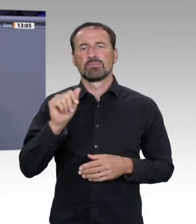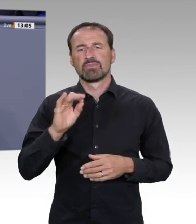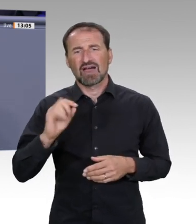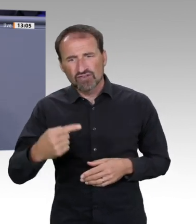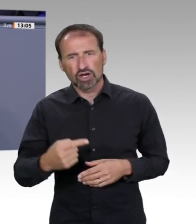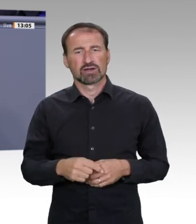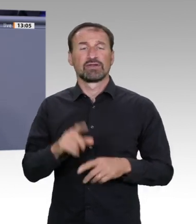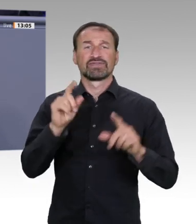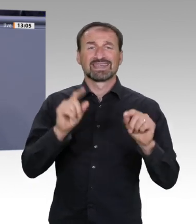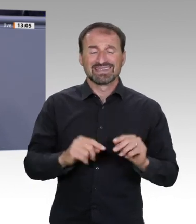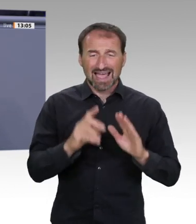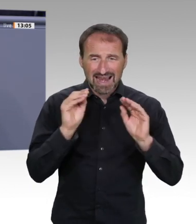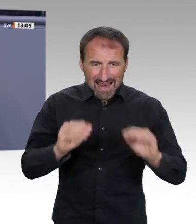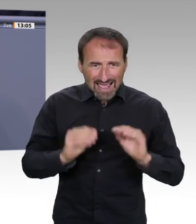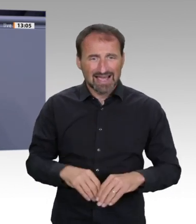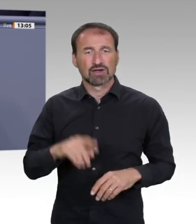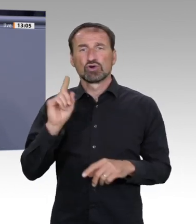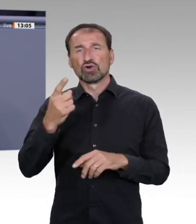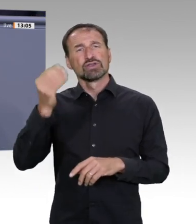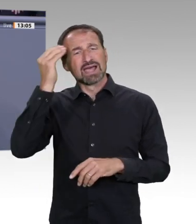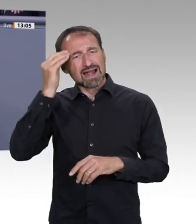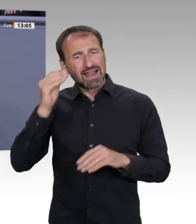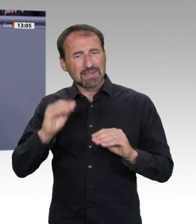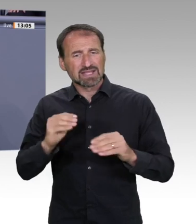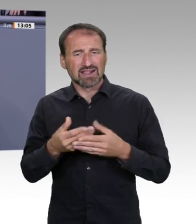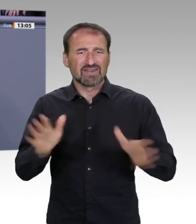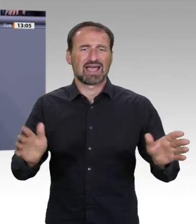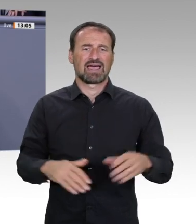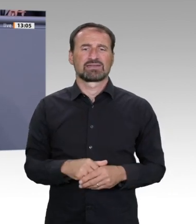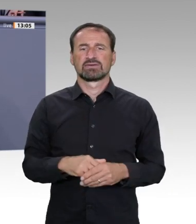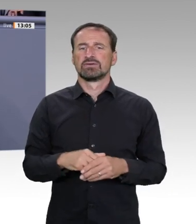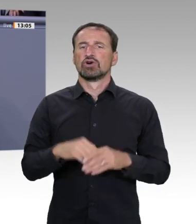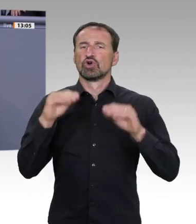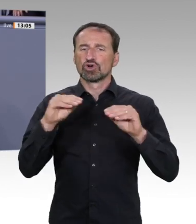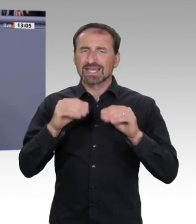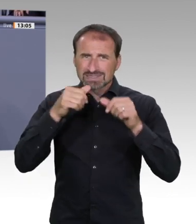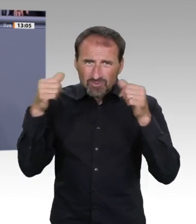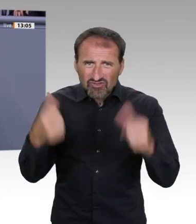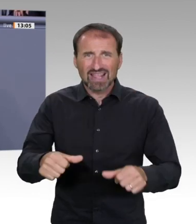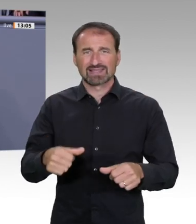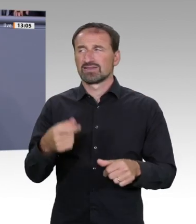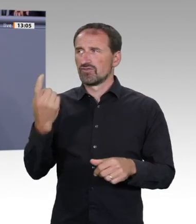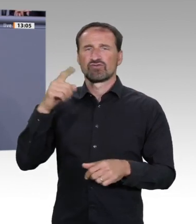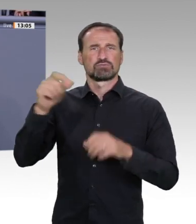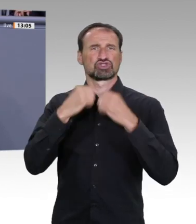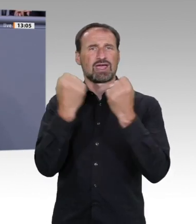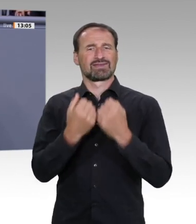Präsenz wie in Distanz, Förderung von Spitzenbegabung, dies, meine Damen und Herren, das wären die